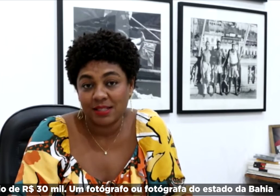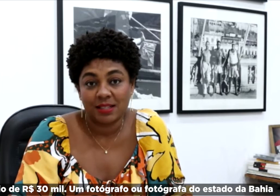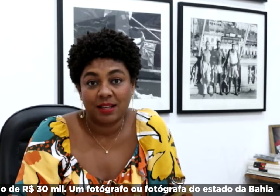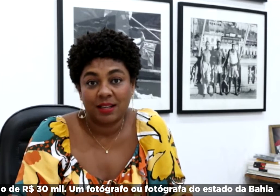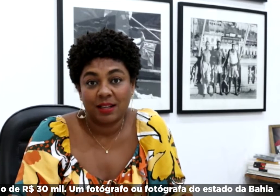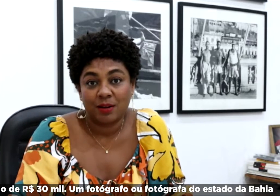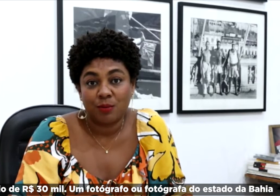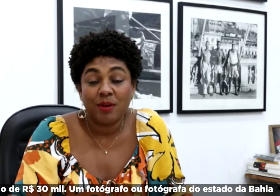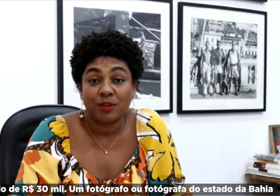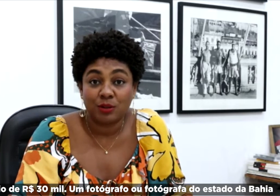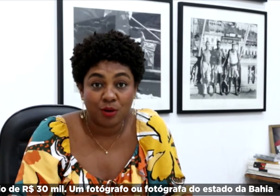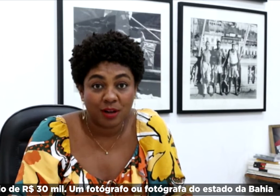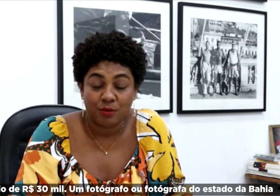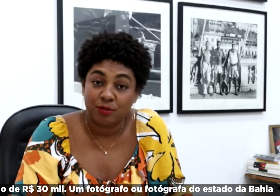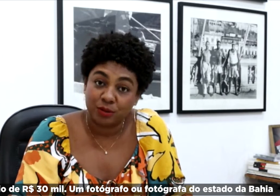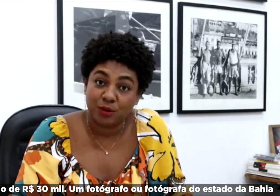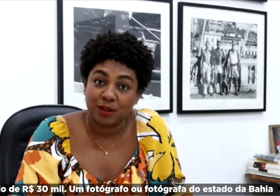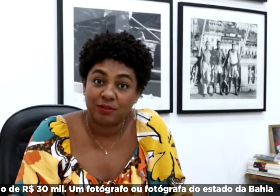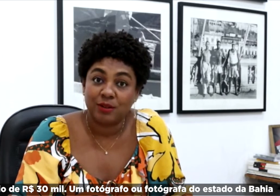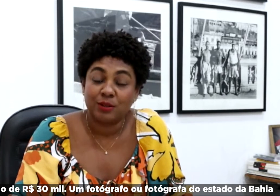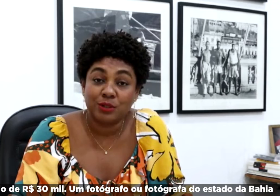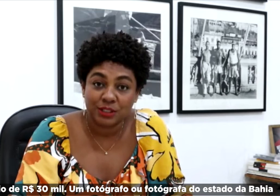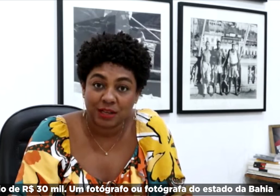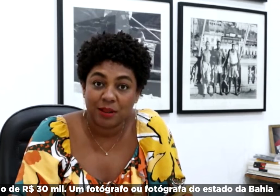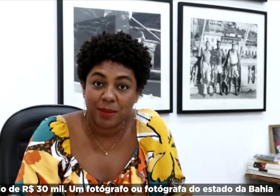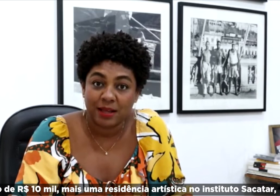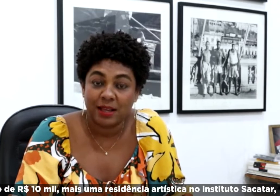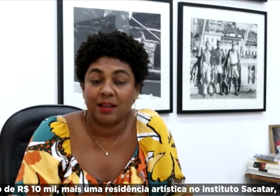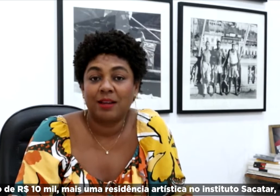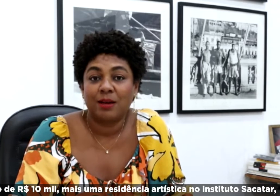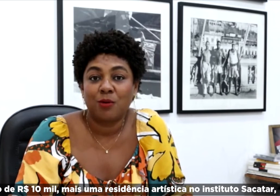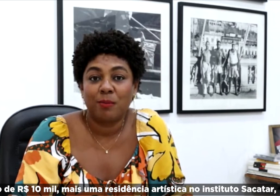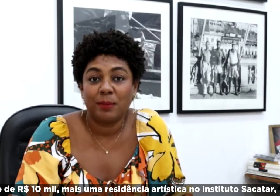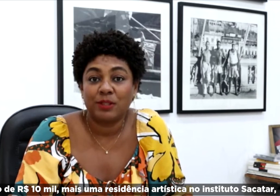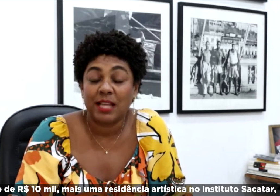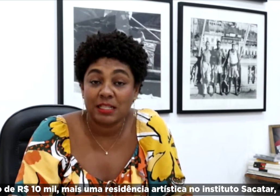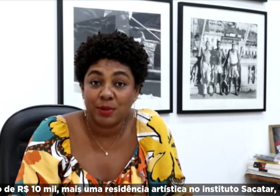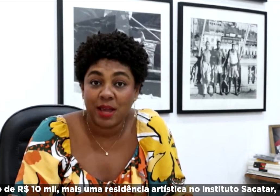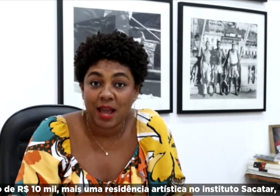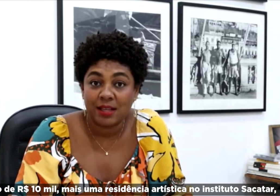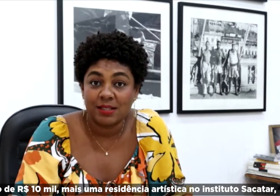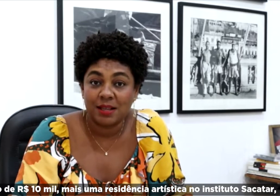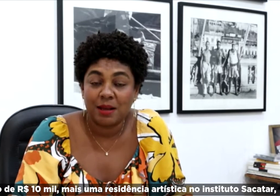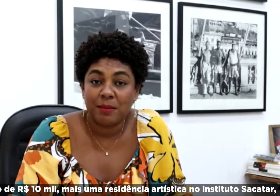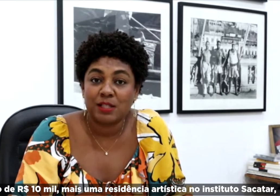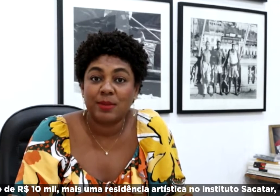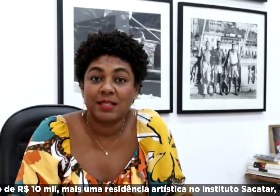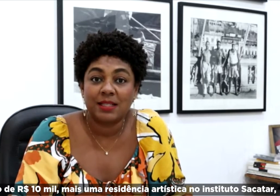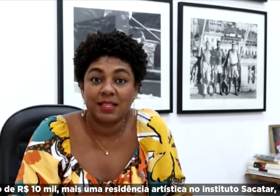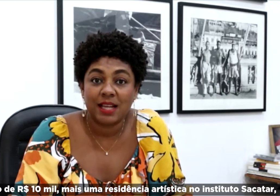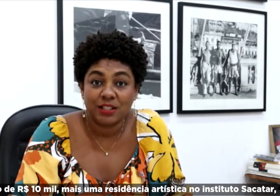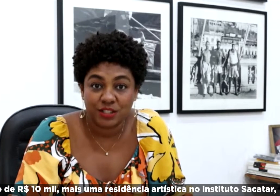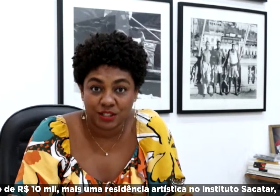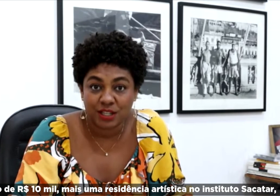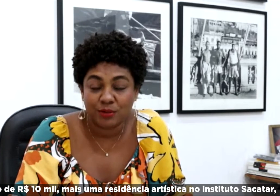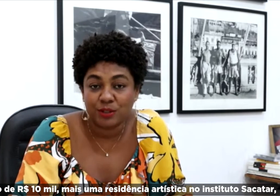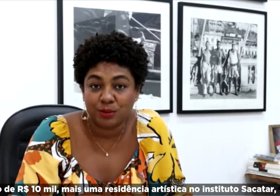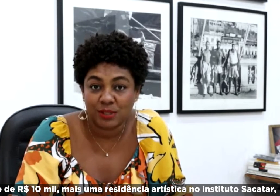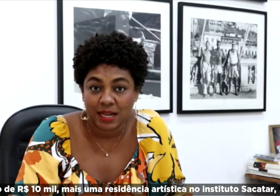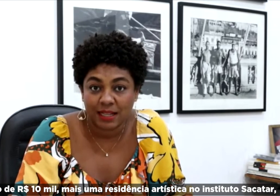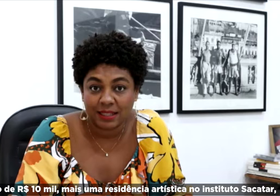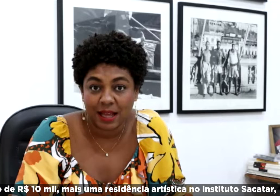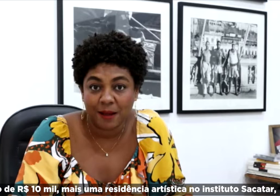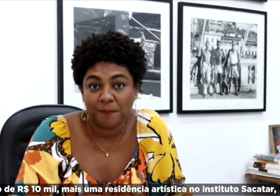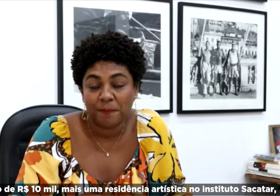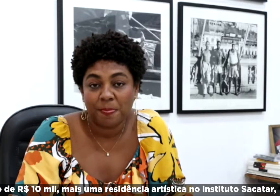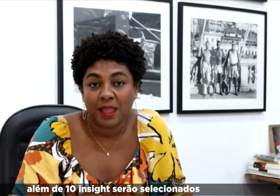mil reais, um fotógrafo ou fotógrafo do Estado da Bahia com prêmio de 10 mil reais, mais uma residência artística no